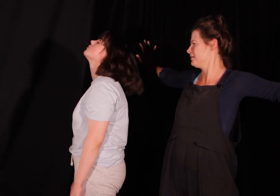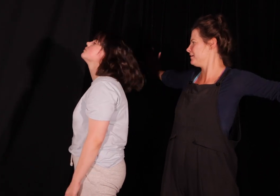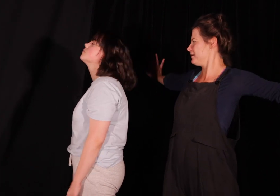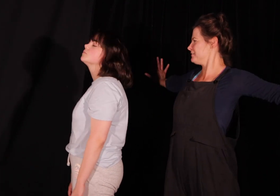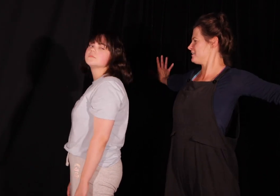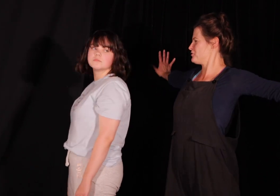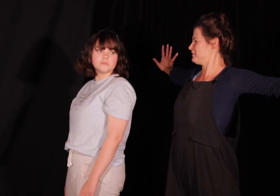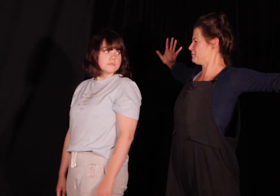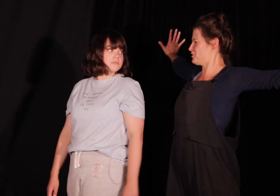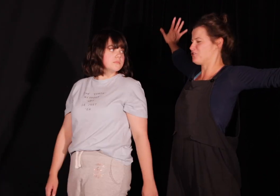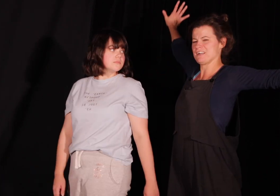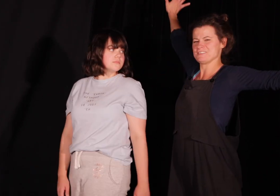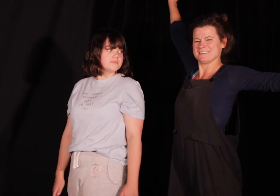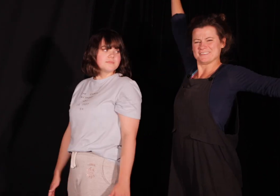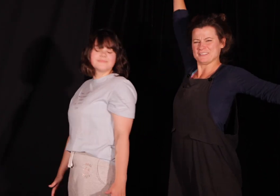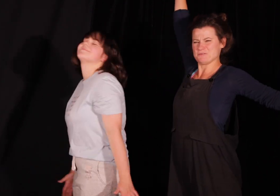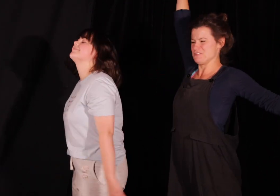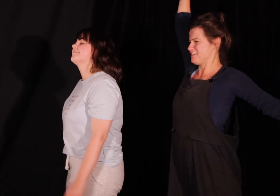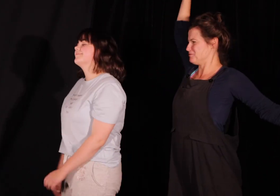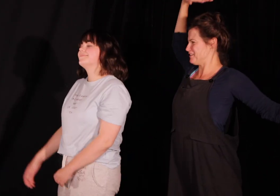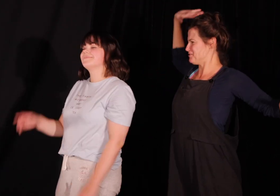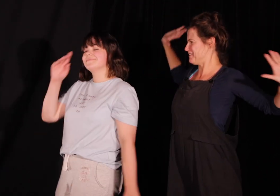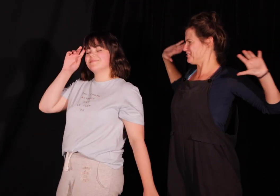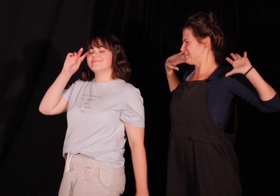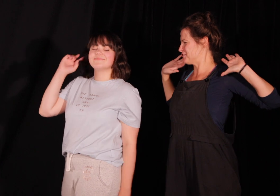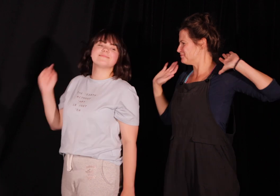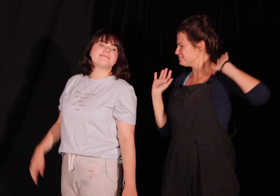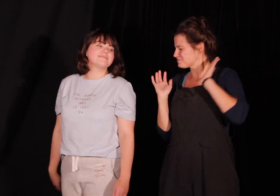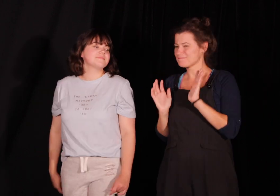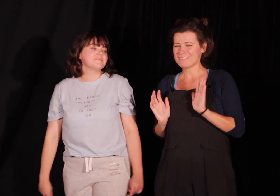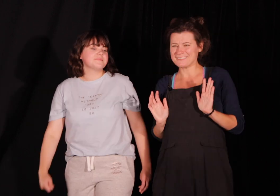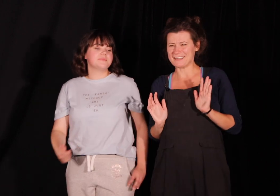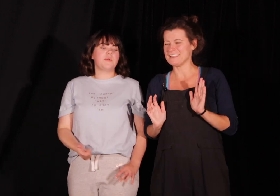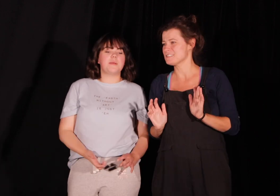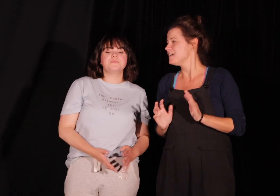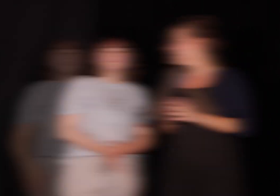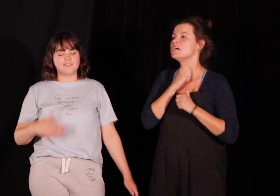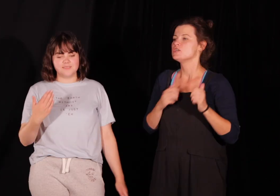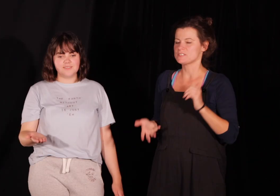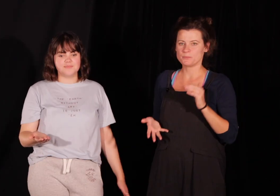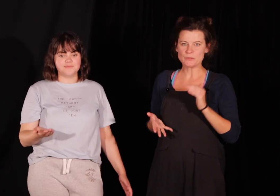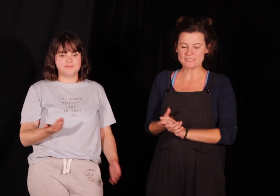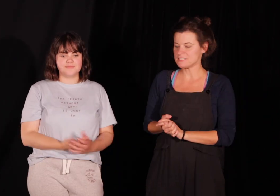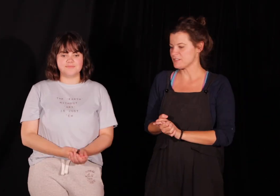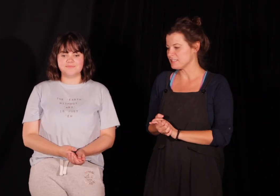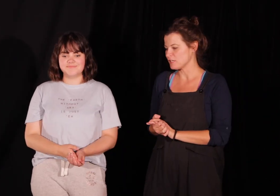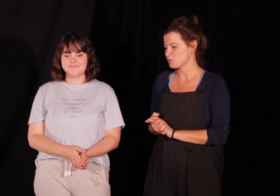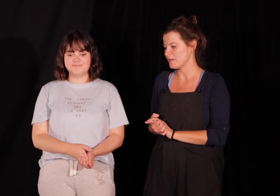tak ja się uwielbiam przeciągać na tym ćwiczeniu bardzo bardzo tak jest słuchajcie były takie zwierzęta które